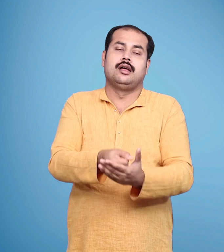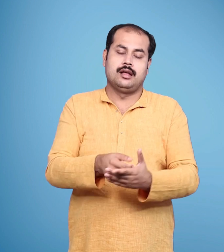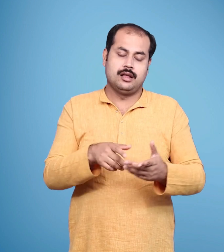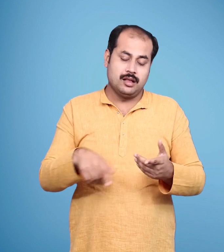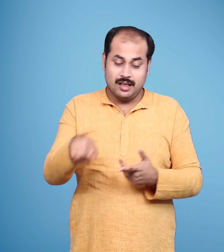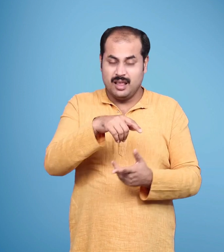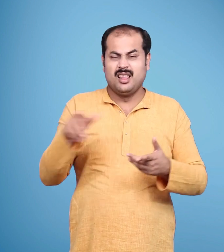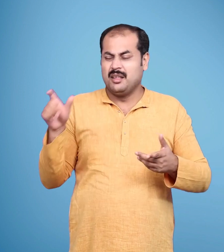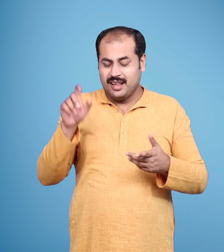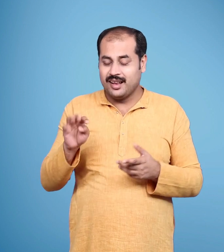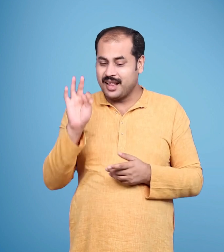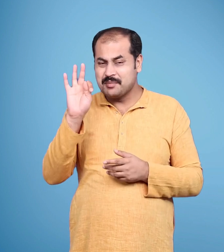थके हुए और चिंतित